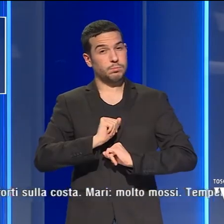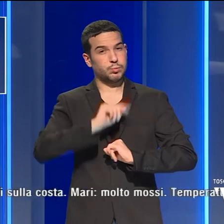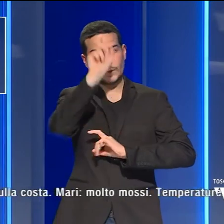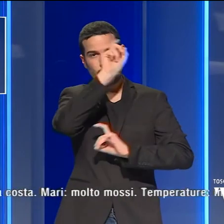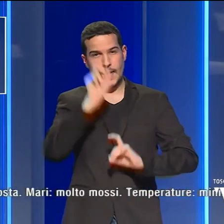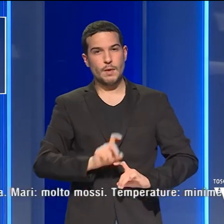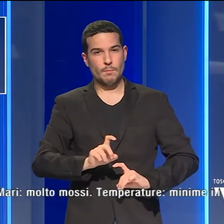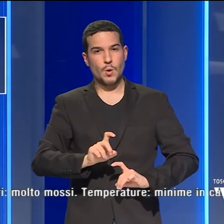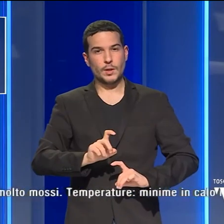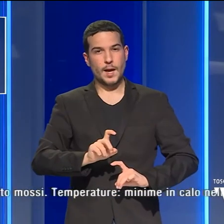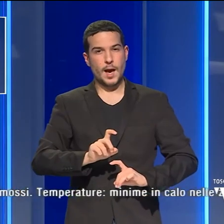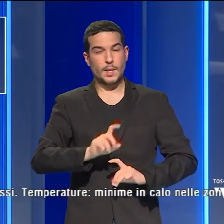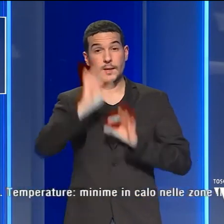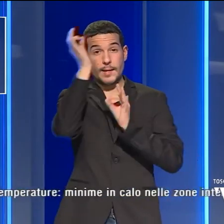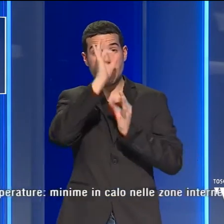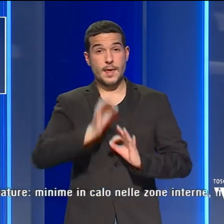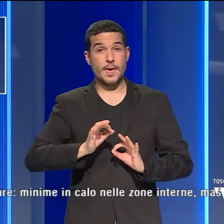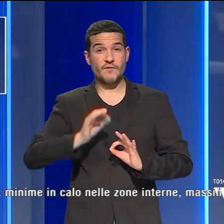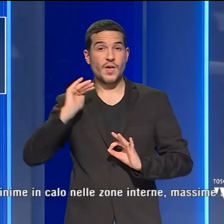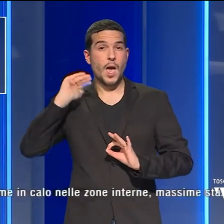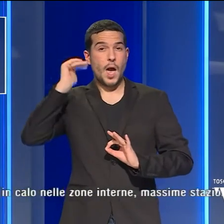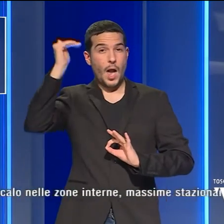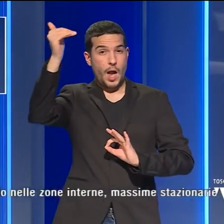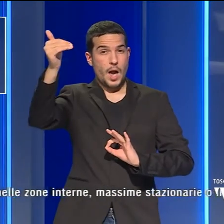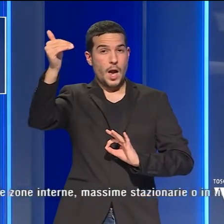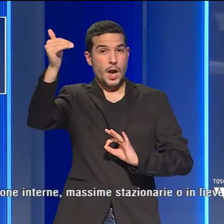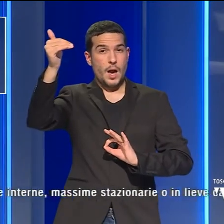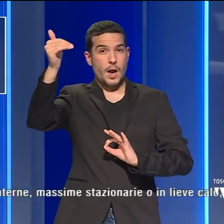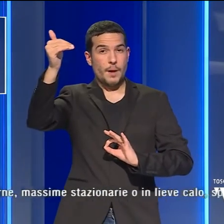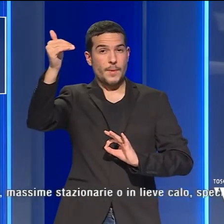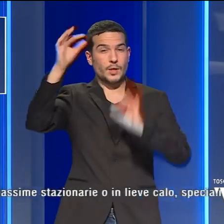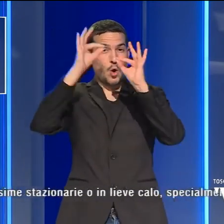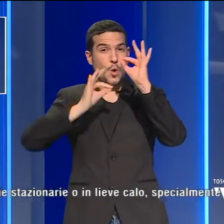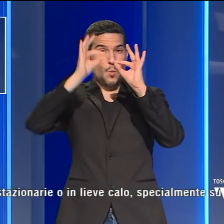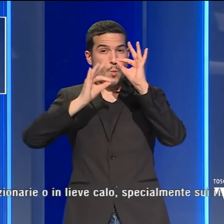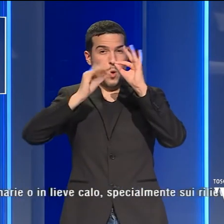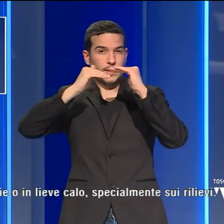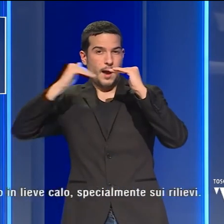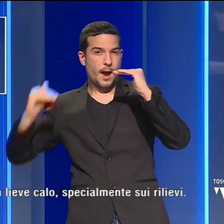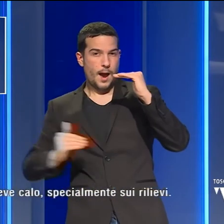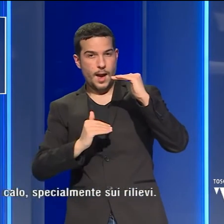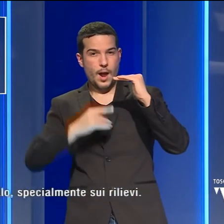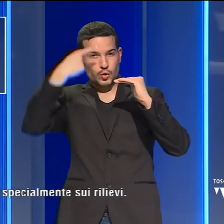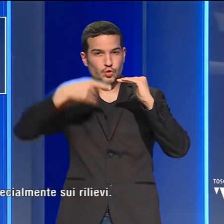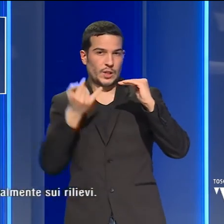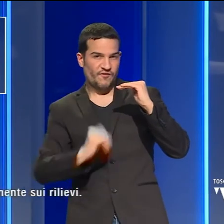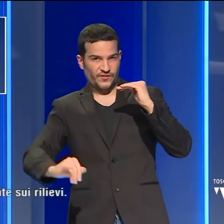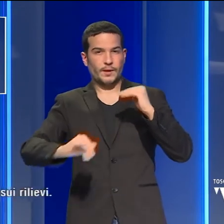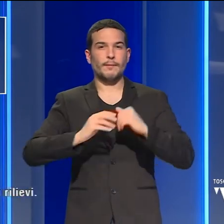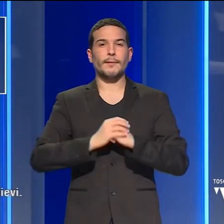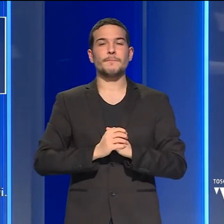temporali. Neve solo sulle cime appenniniche, in calo di quota sul finire della giornata.